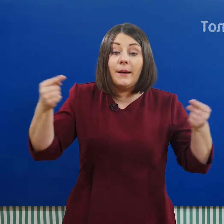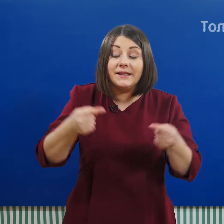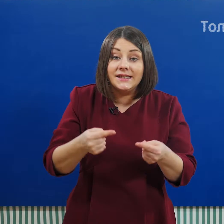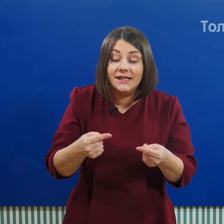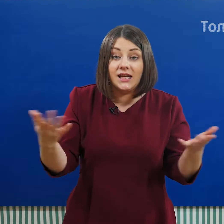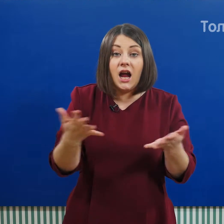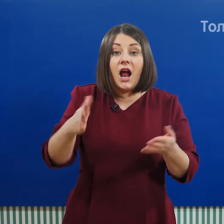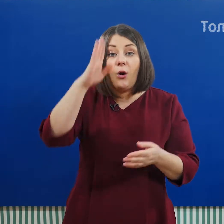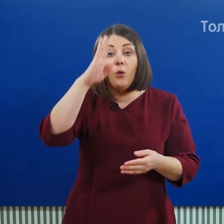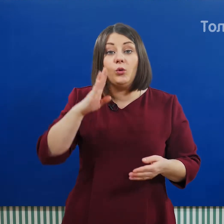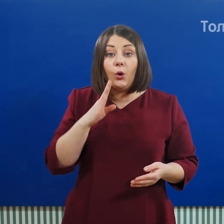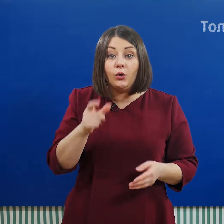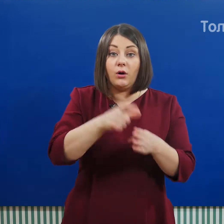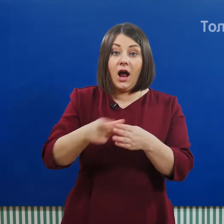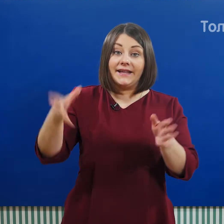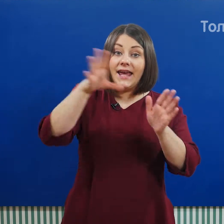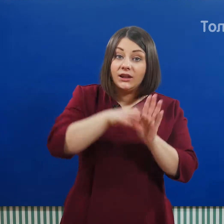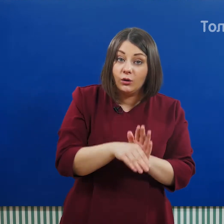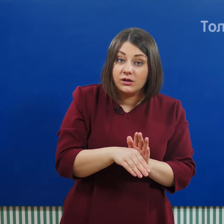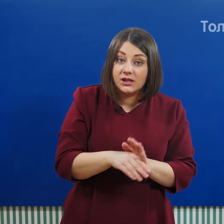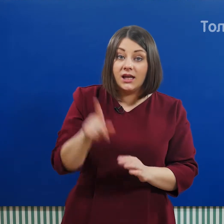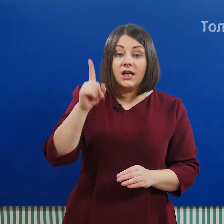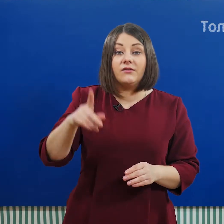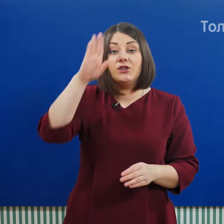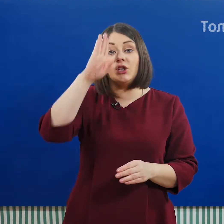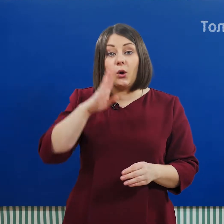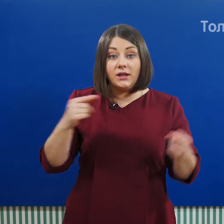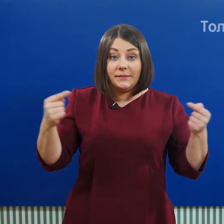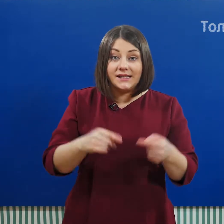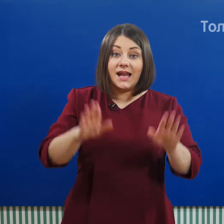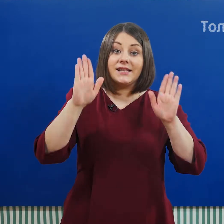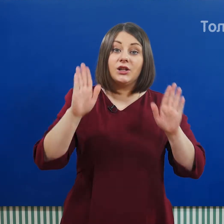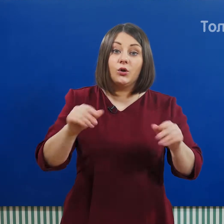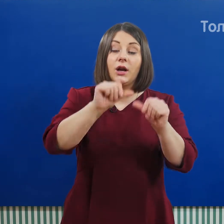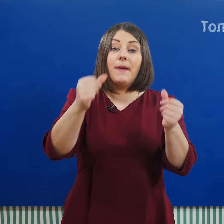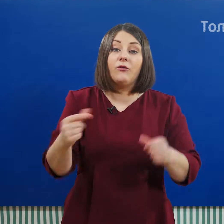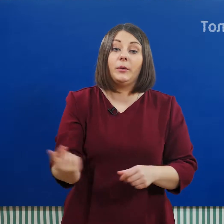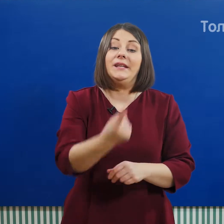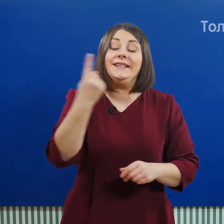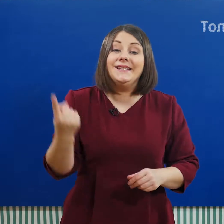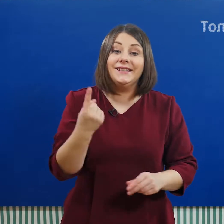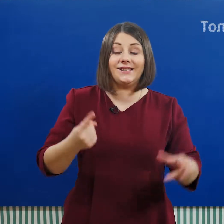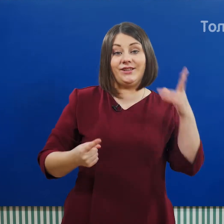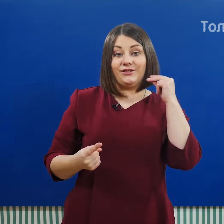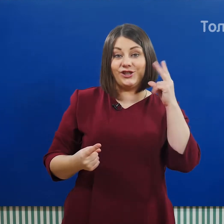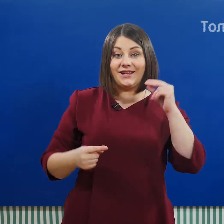определить, к какому роду они относятся. Ведь род определяется только по форме единственного числа.